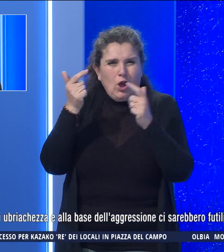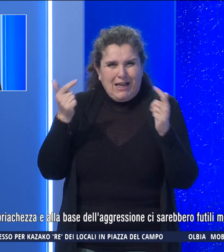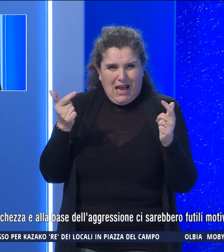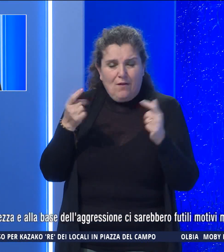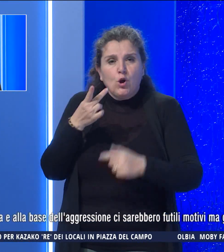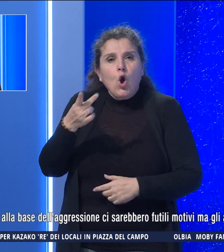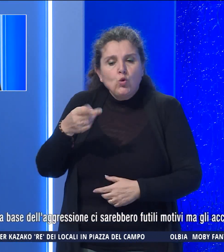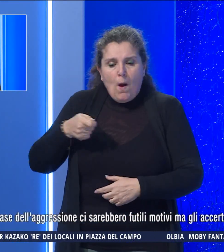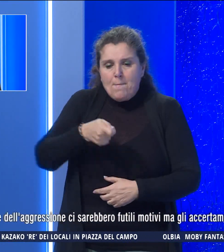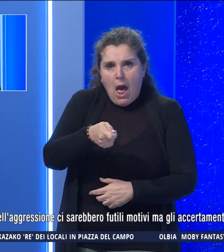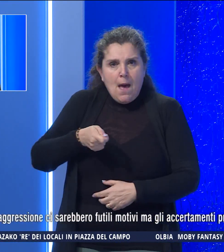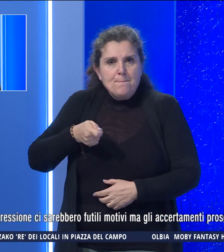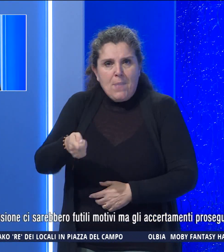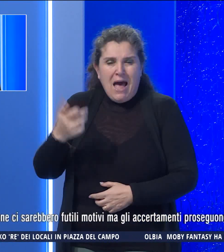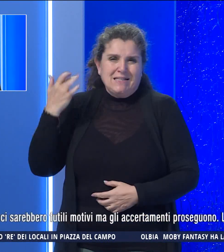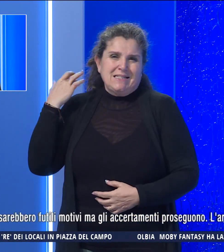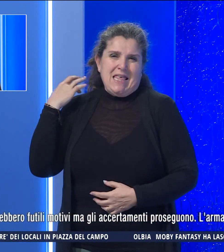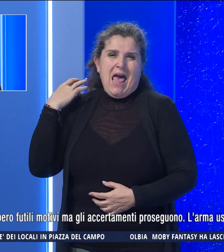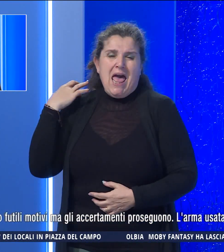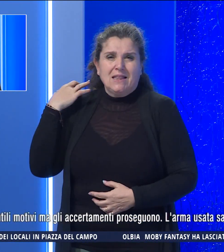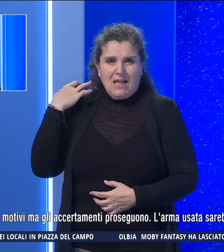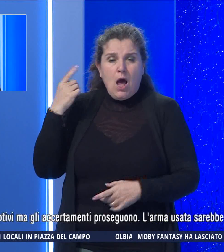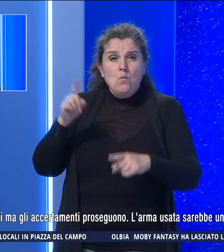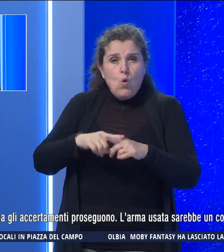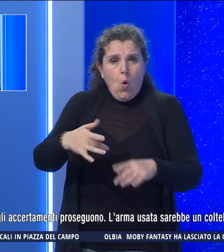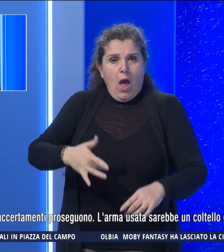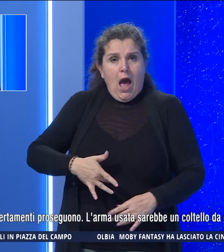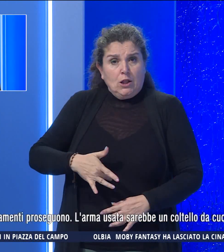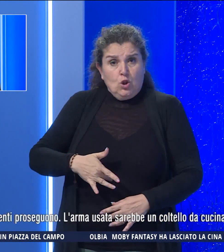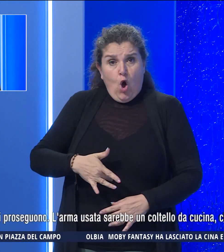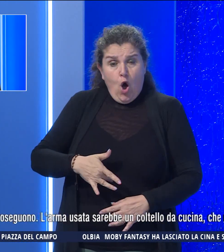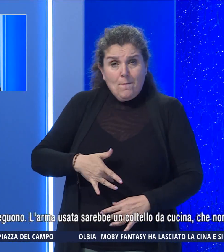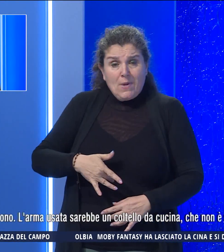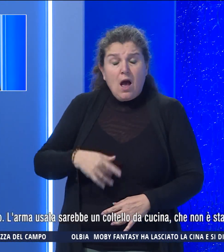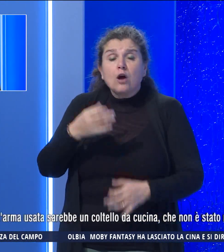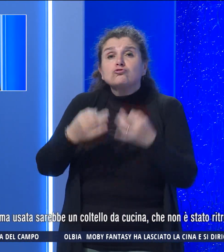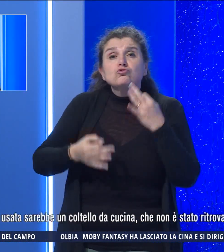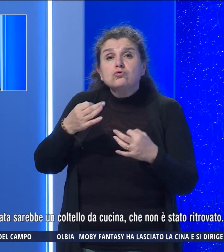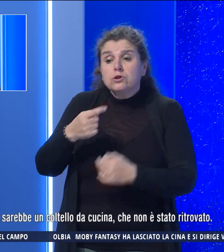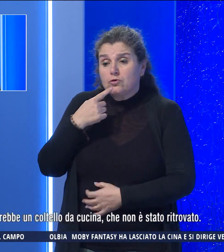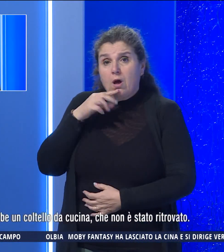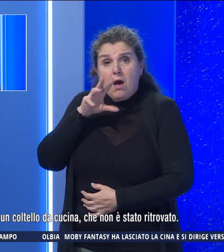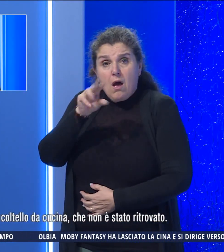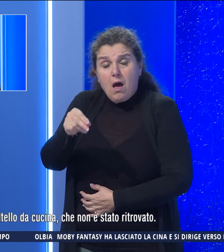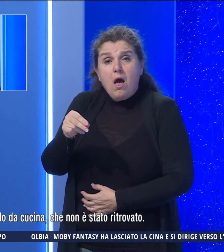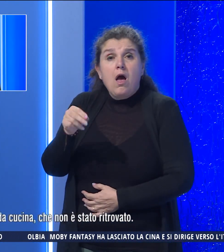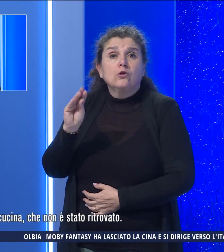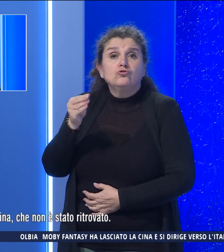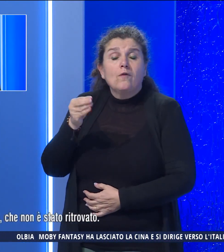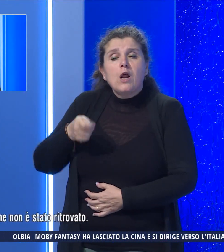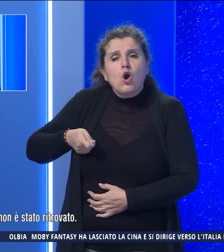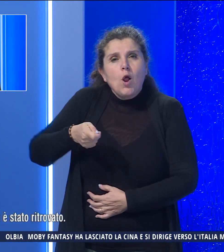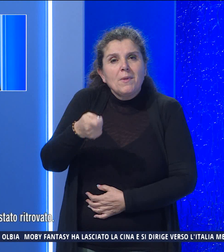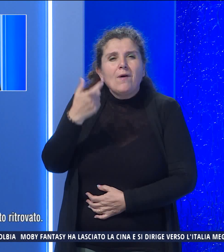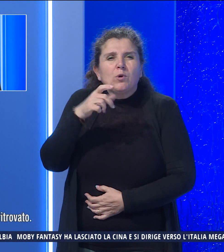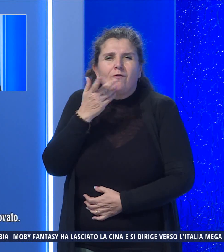con due coltellate alla schiena e all'addome. Secondo il giudice, il 26enne colpiva per